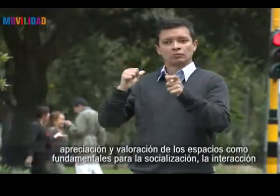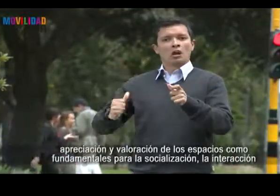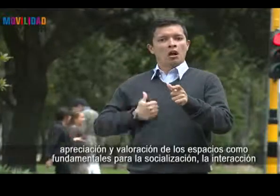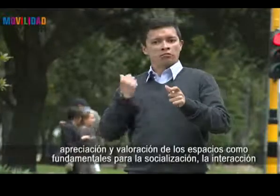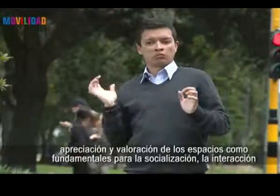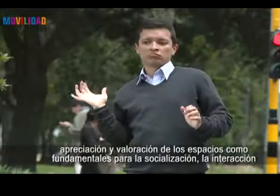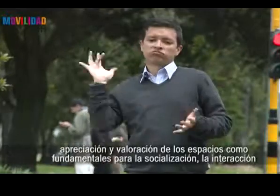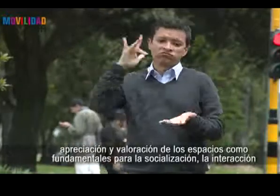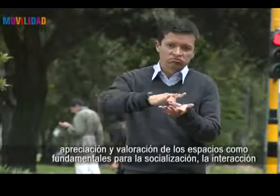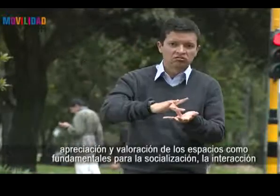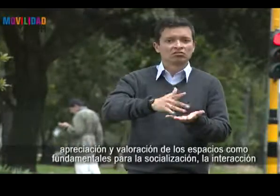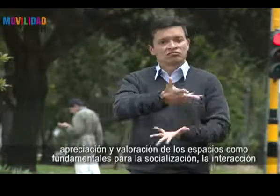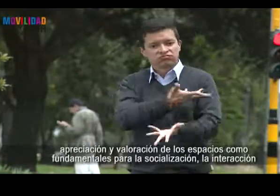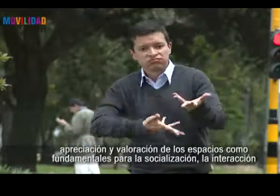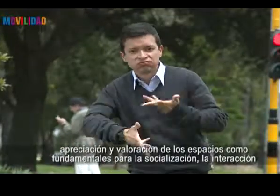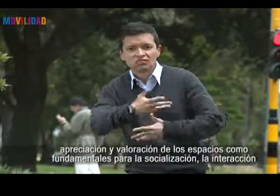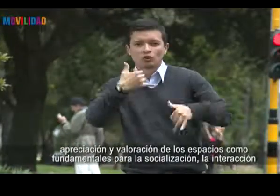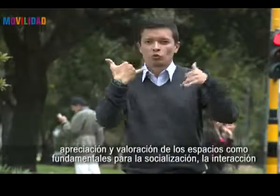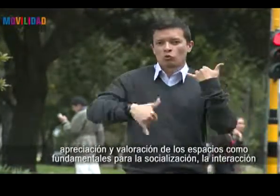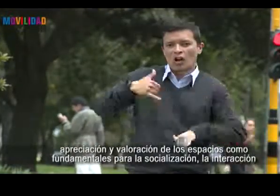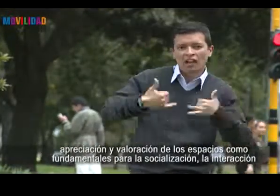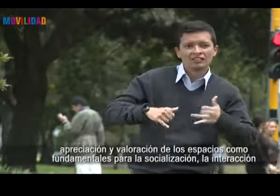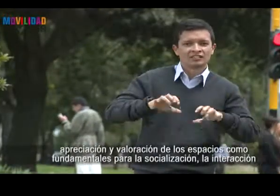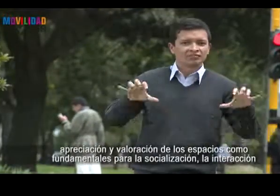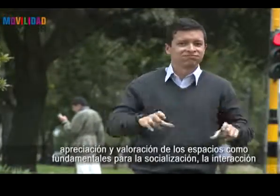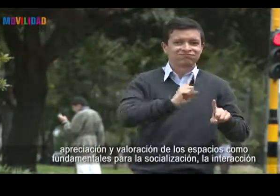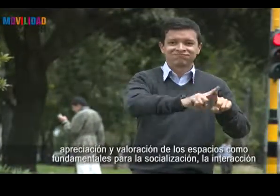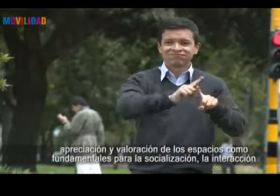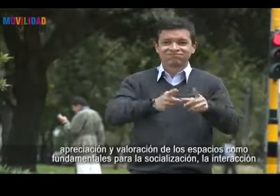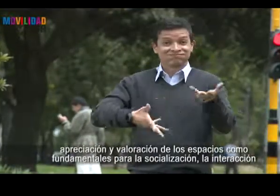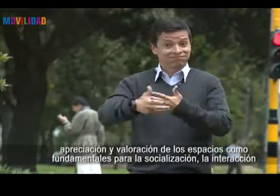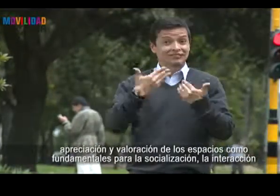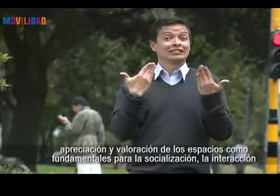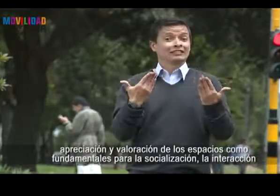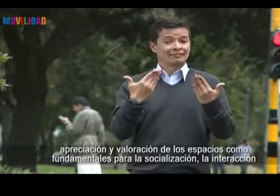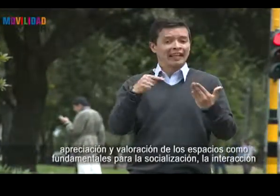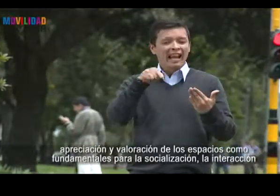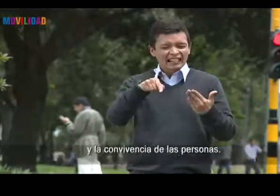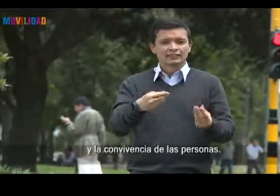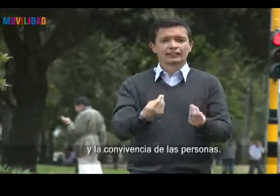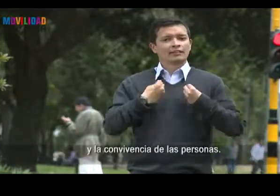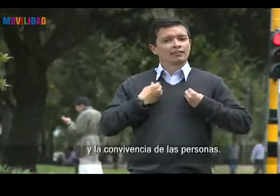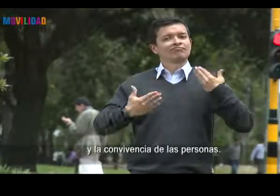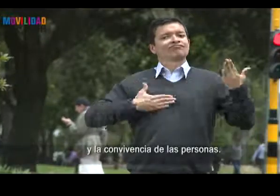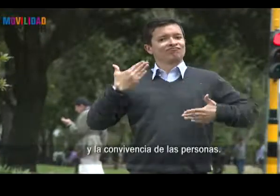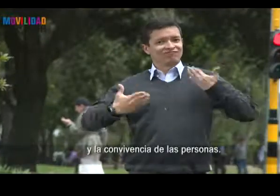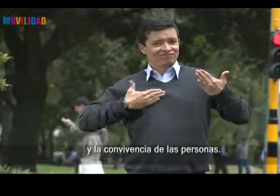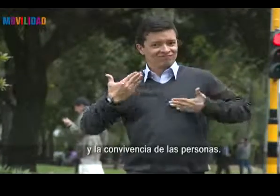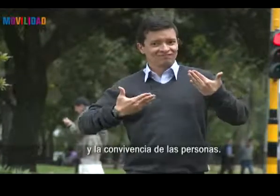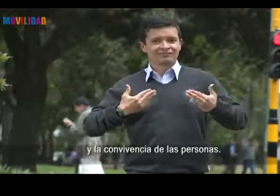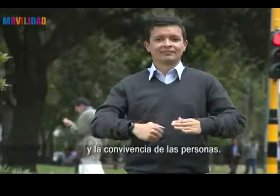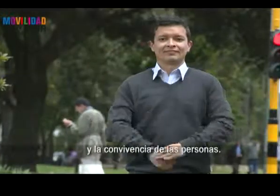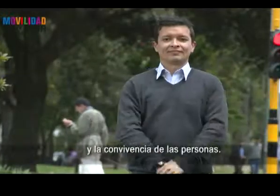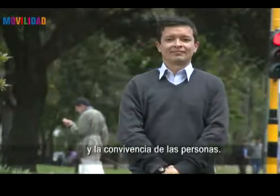los espacios como fundamentales para la socialización, la interacción y la convivencia de las personas.